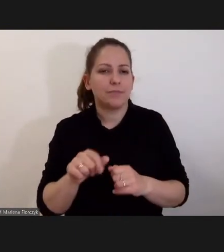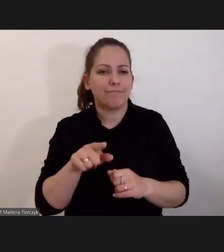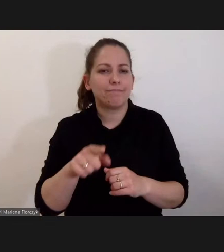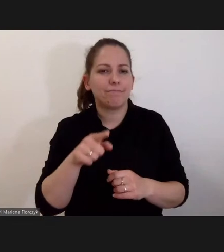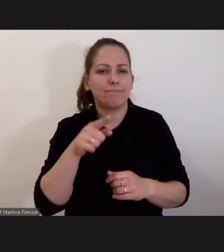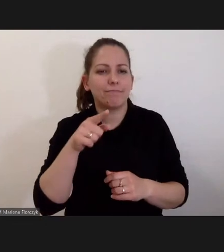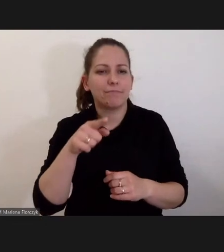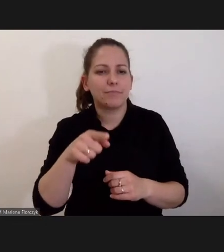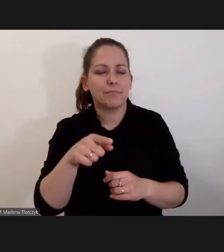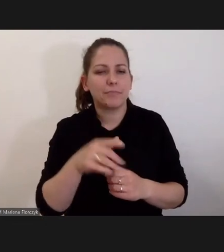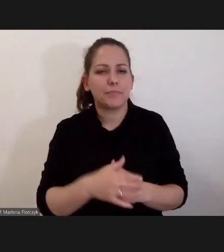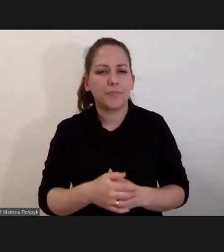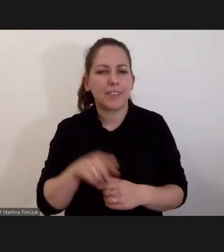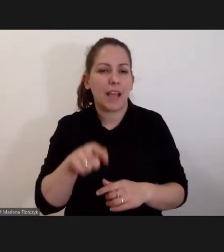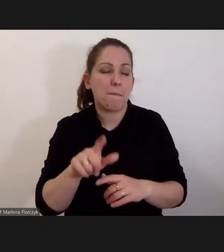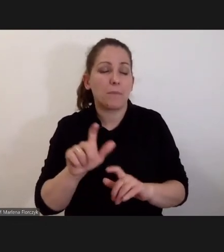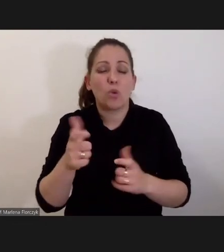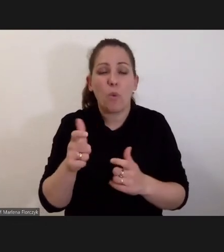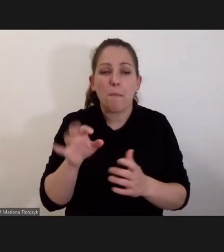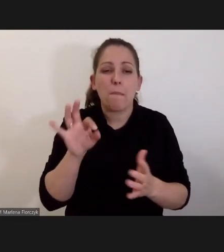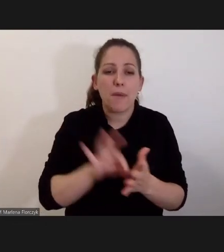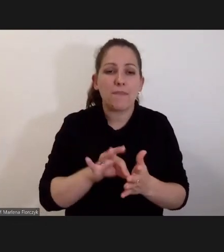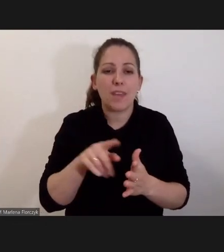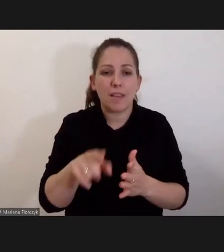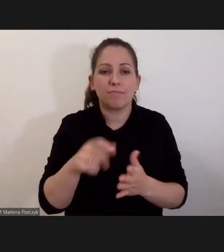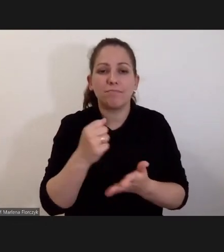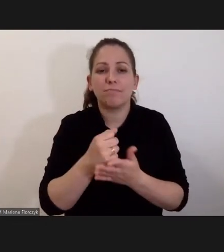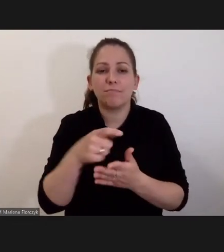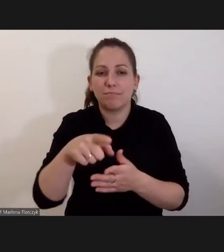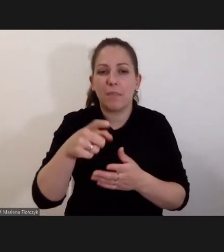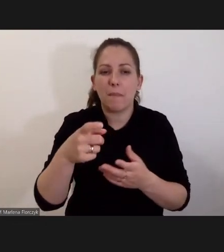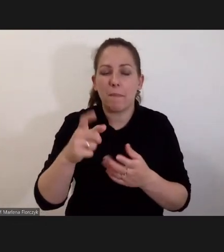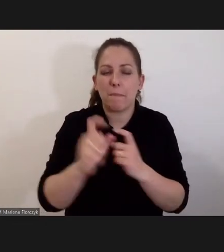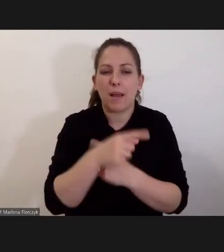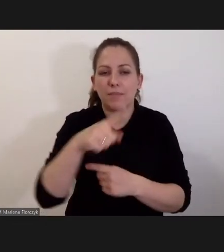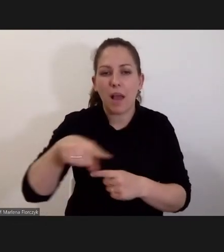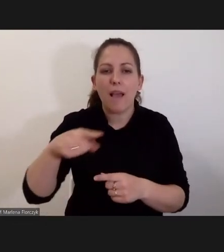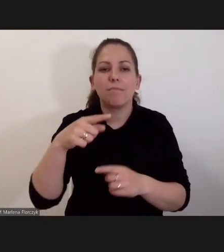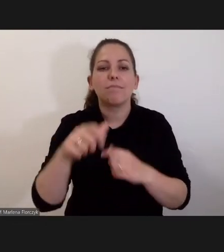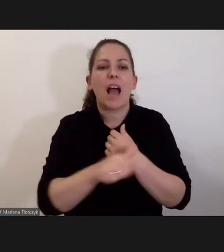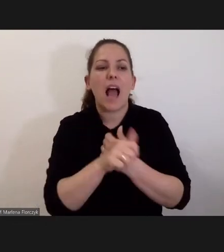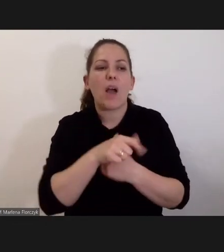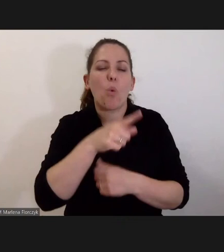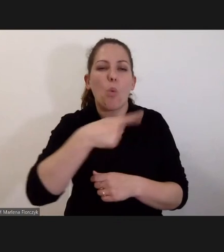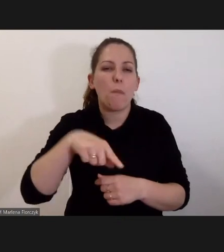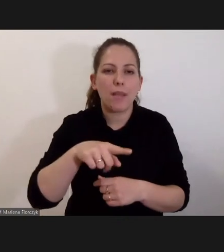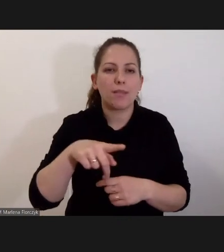dotyczący tych spraw. Tam się pewnie coś w tych sprawach pojawi i wykluje. Więc ten argument powoli przestanie być